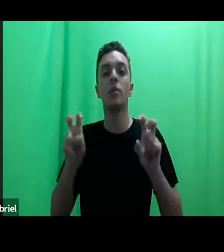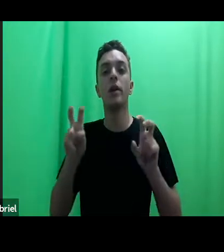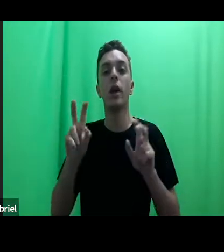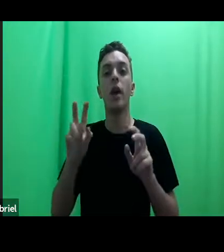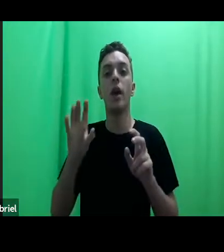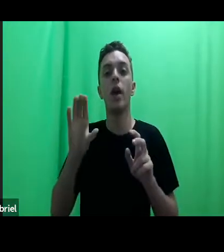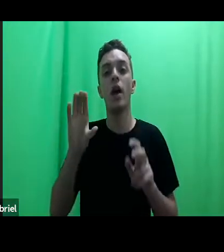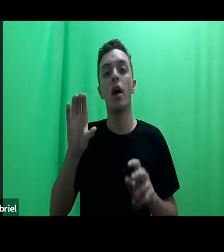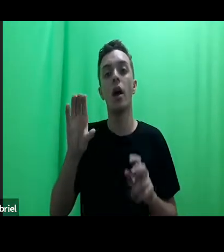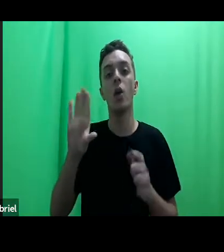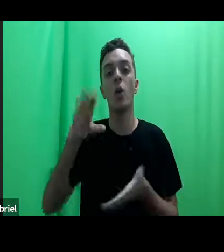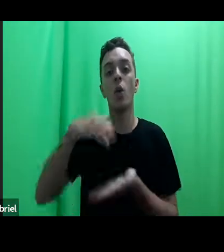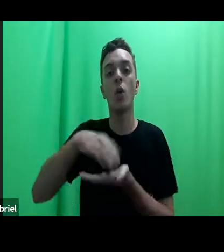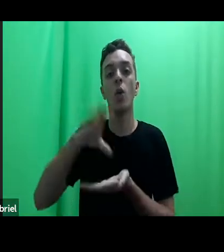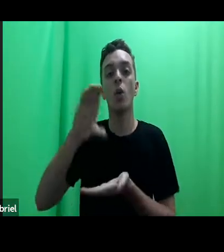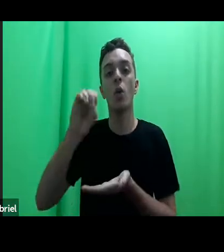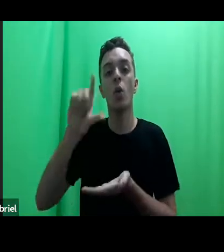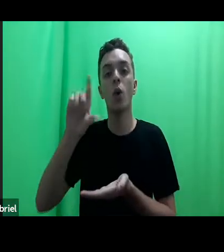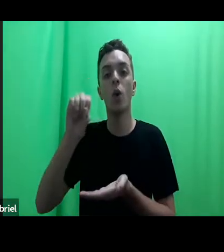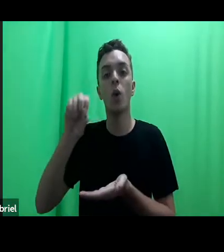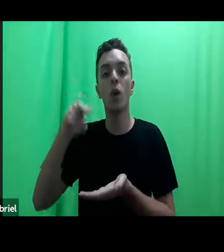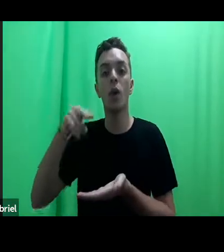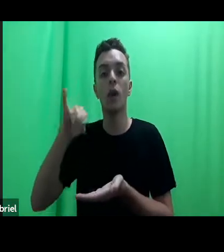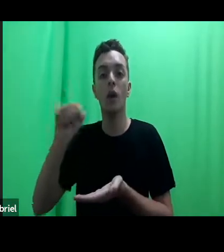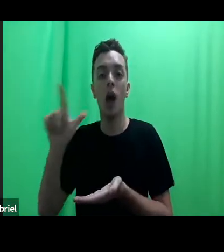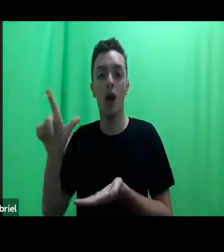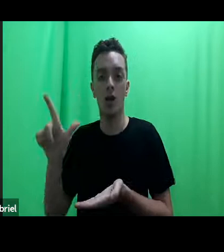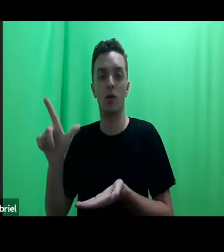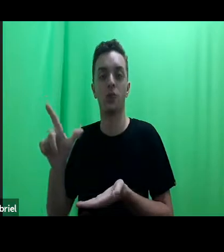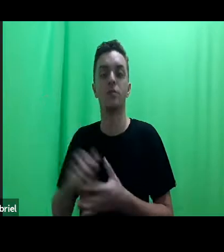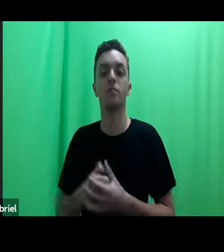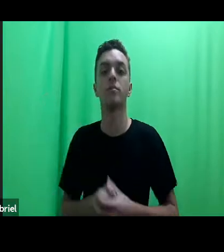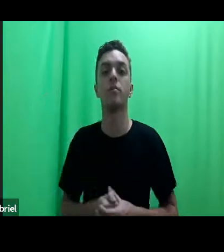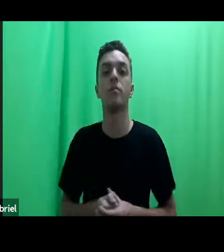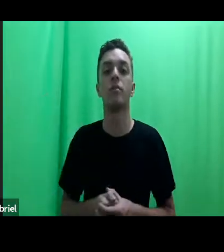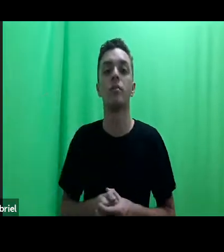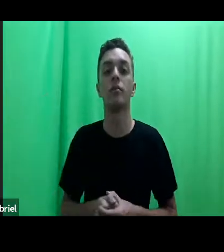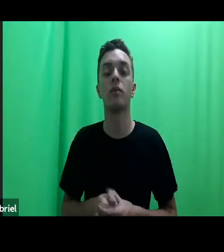que é contra-hegemônica. E essa perspectiva